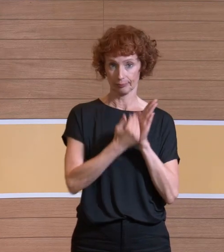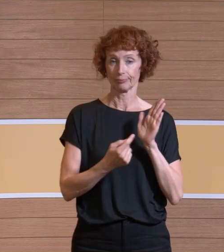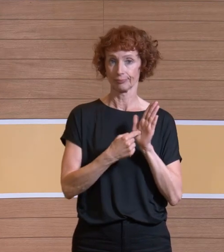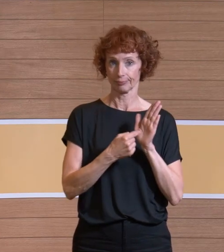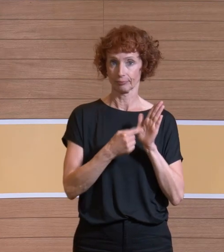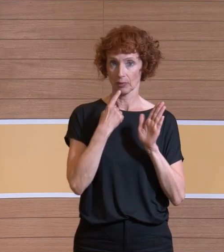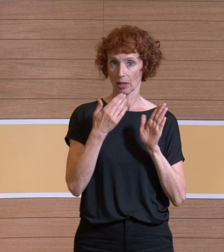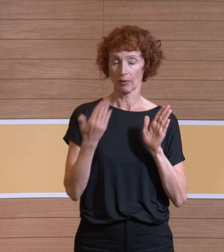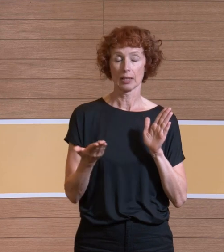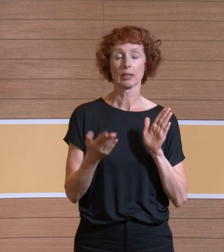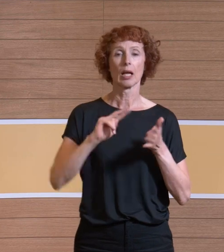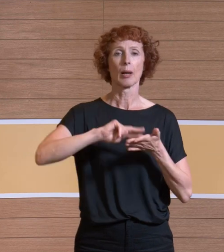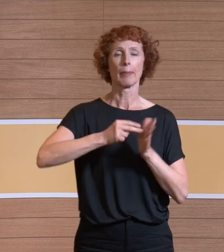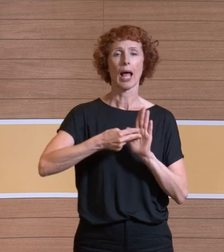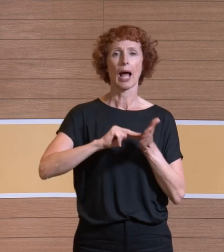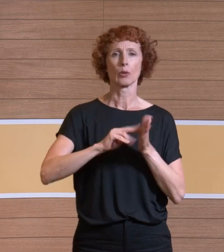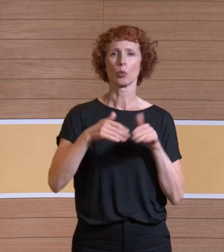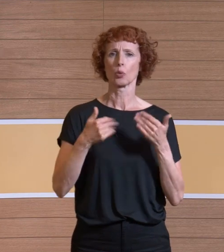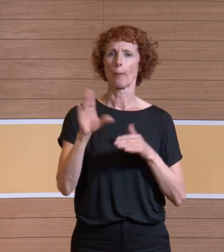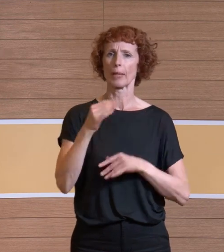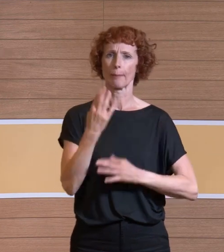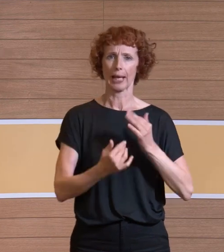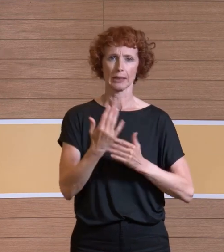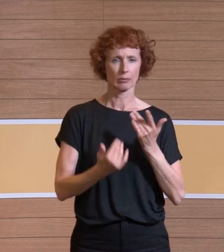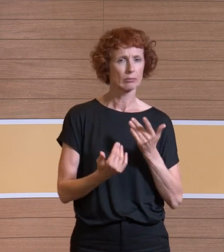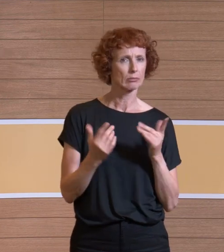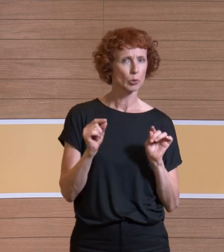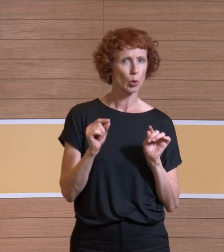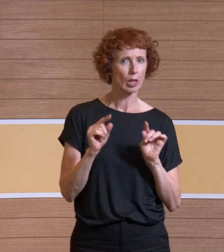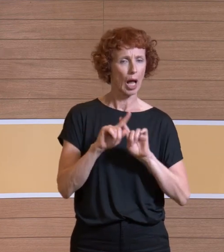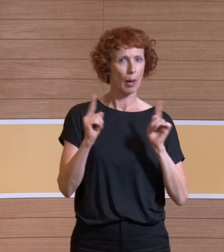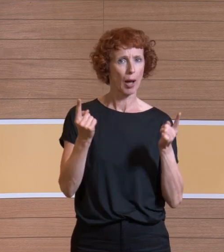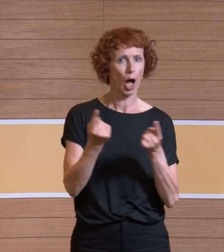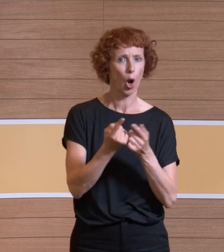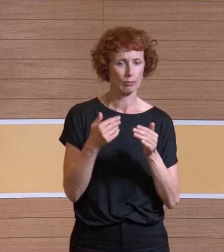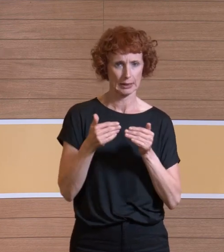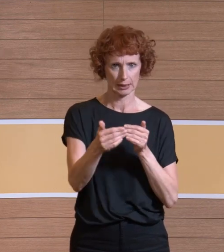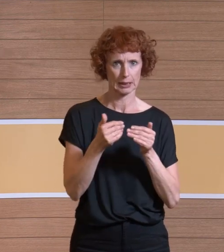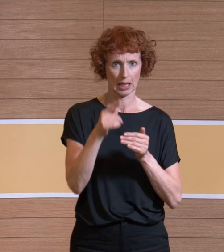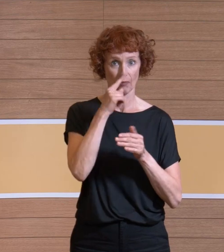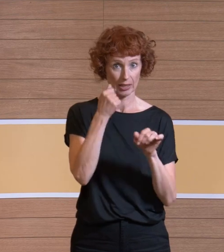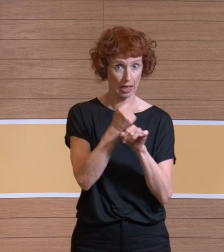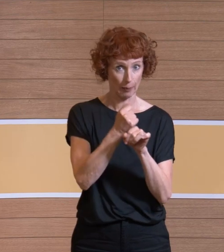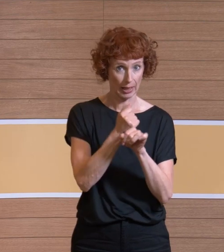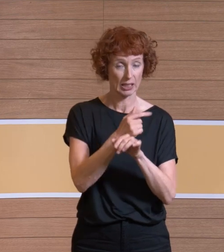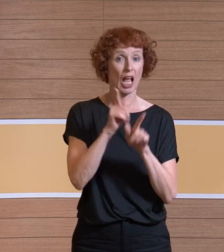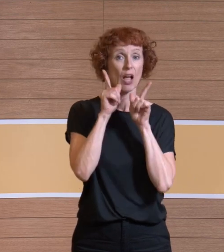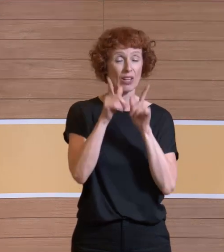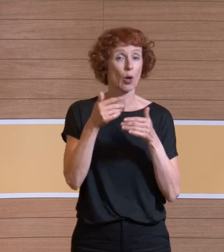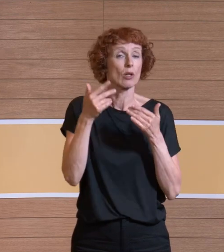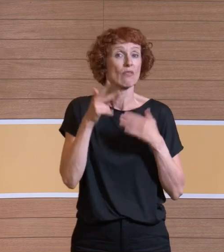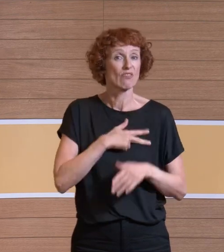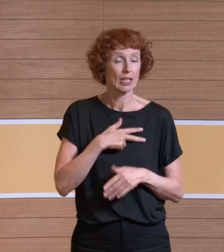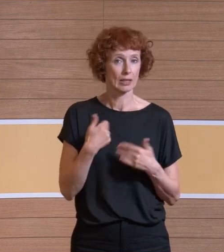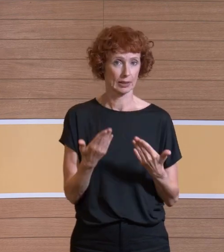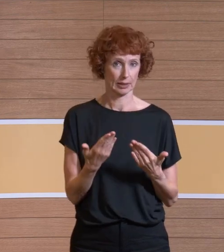Planung berücksichtigt werden muss, wie laut wird es eigentlich in einem Raum. Und das ist eigentlich ein Appell an alle Fachkräfte für Arbeitssicherheit aus meiner Sicht.